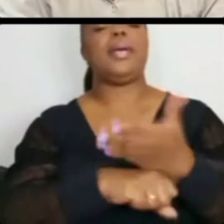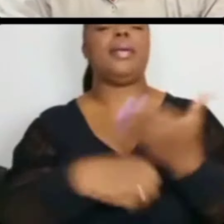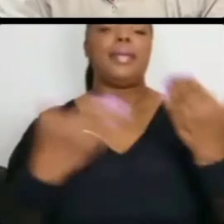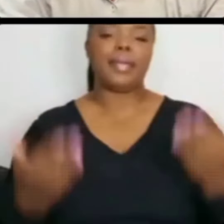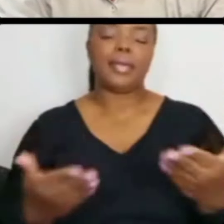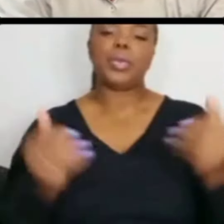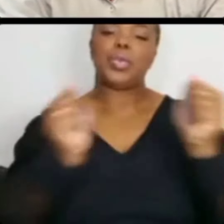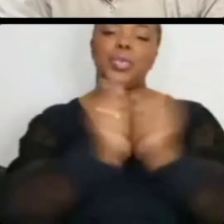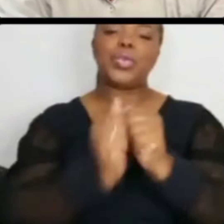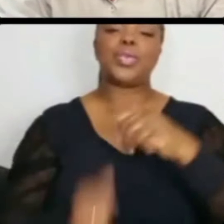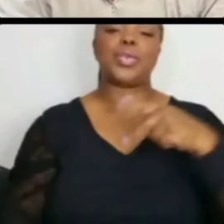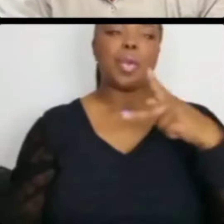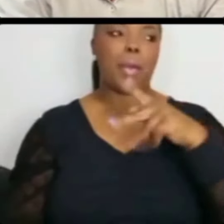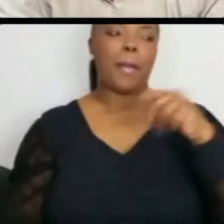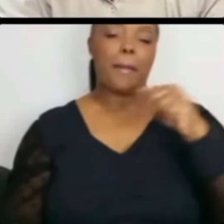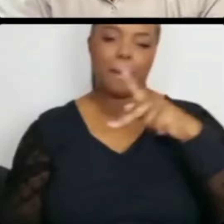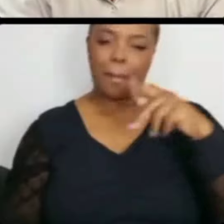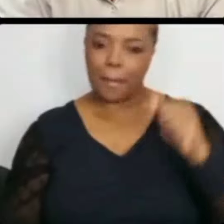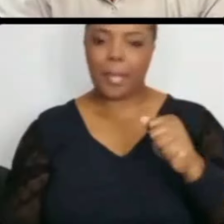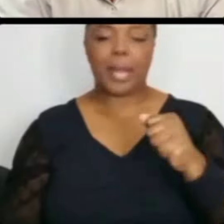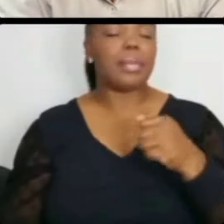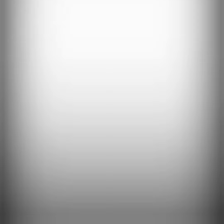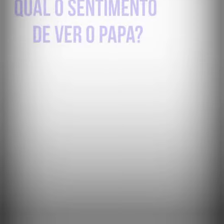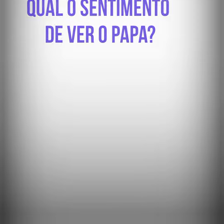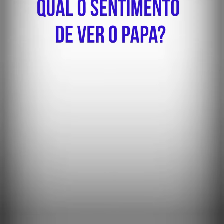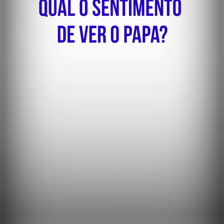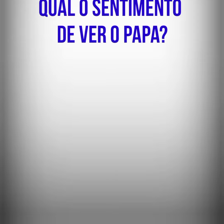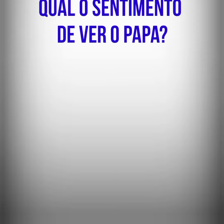o Papa por esse motivo. Fui o único leigo.